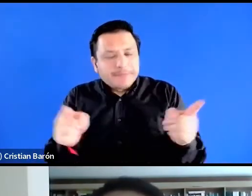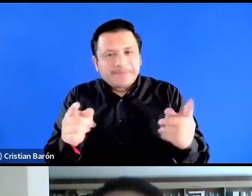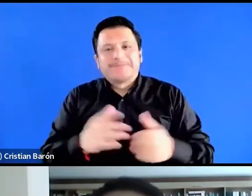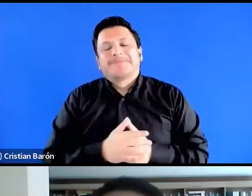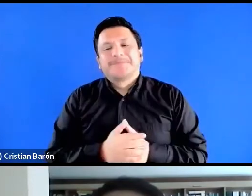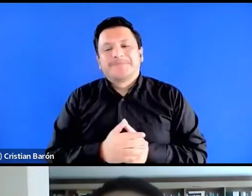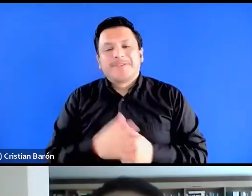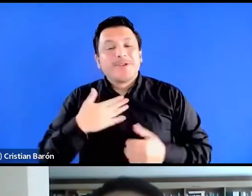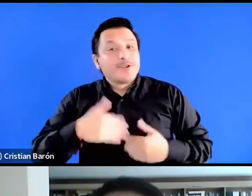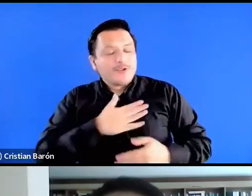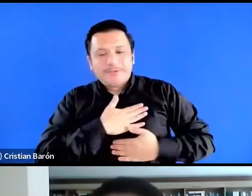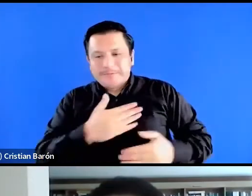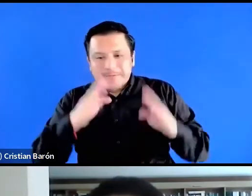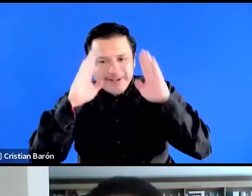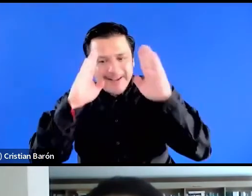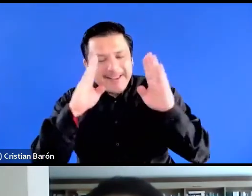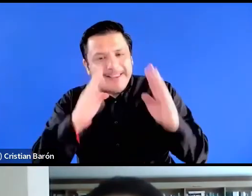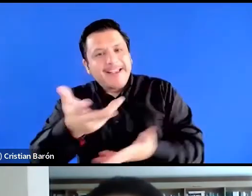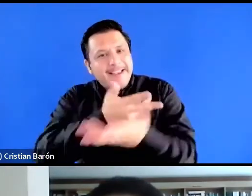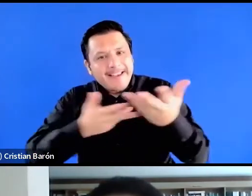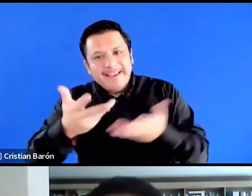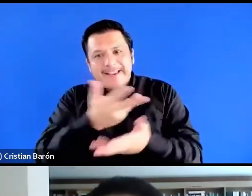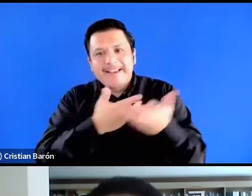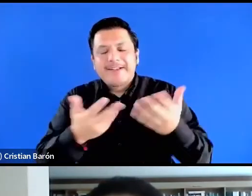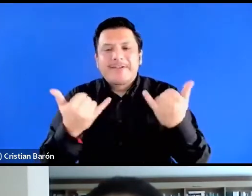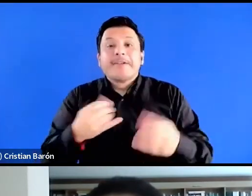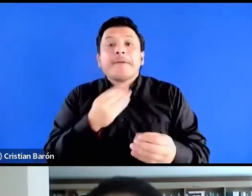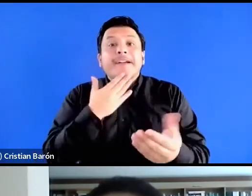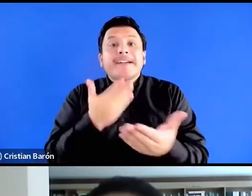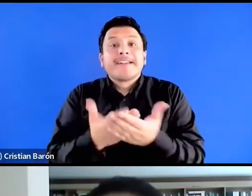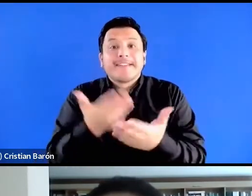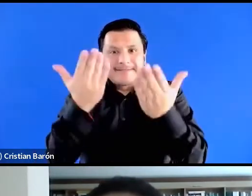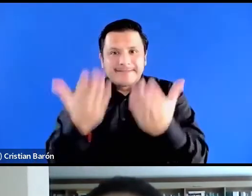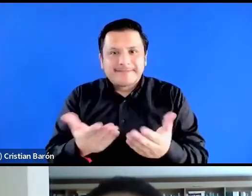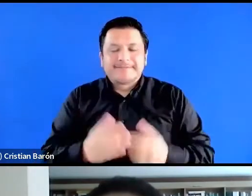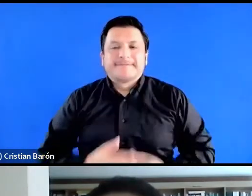Sigo atenta a estas conversaciones que vamos a tener. Muchas gracias, Franklin.